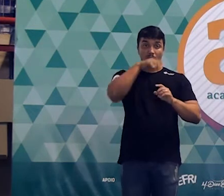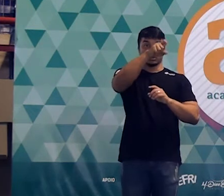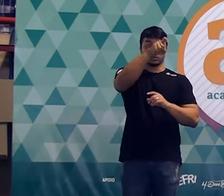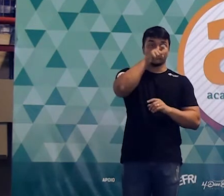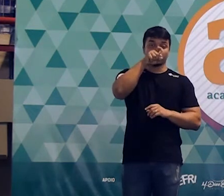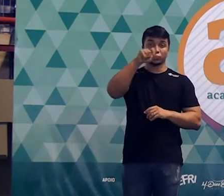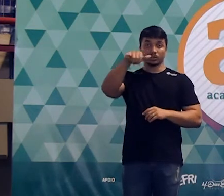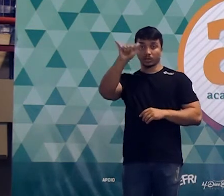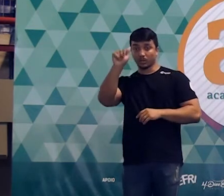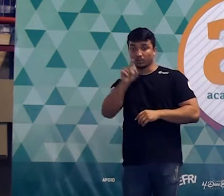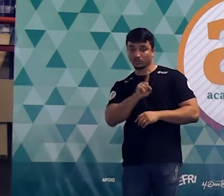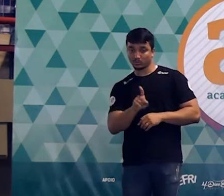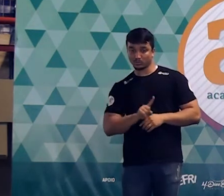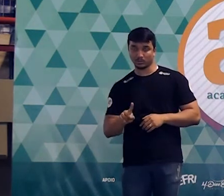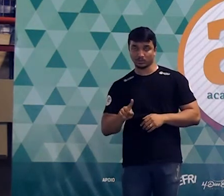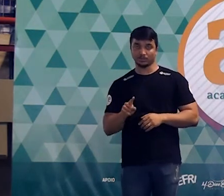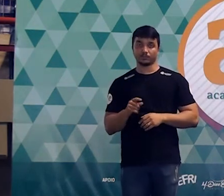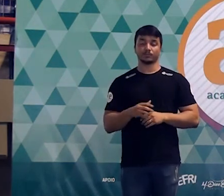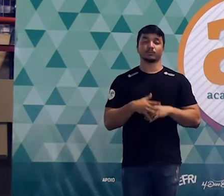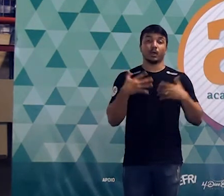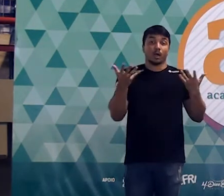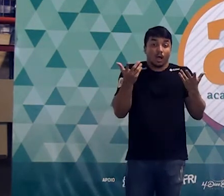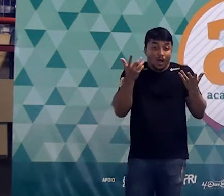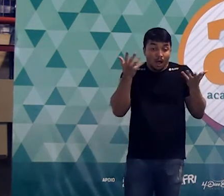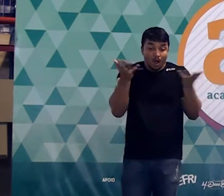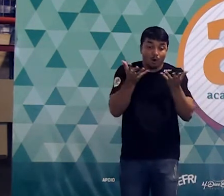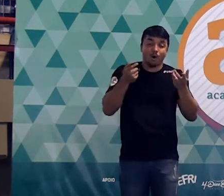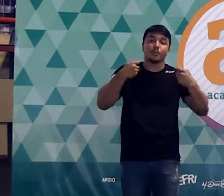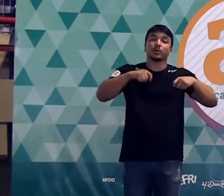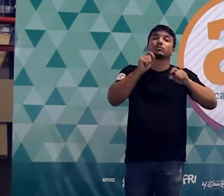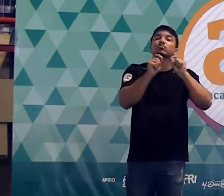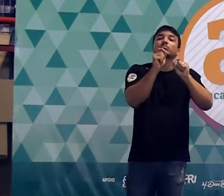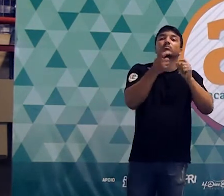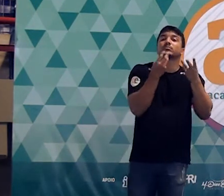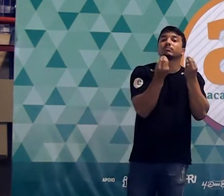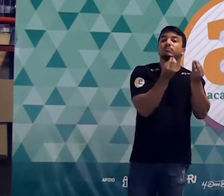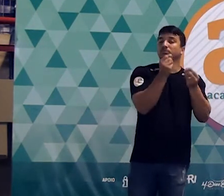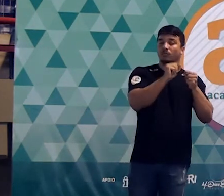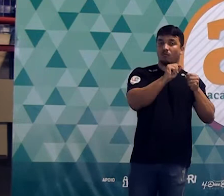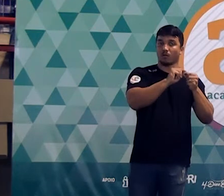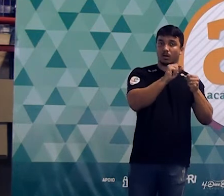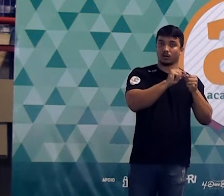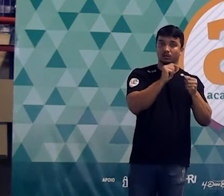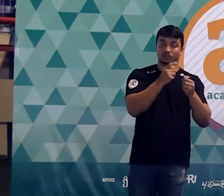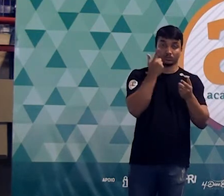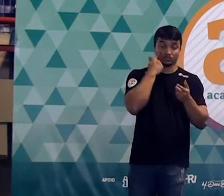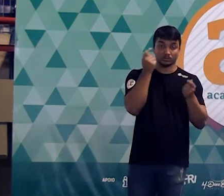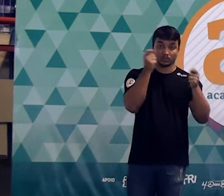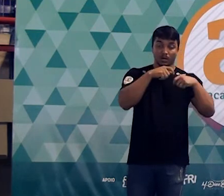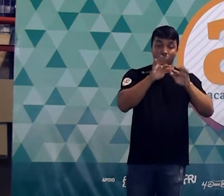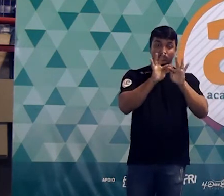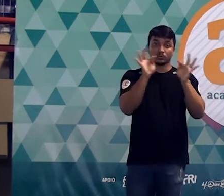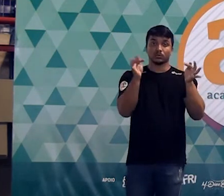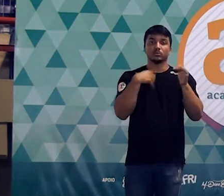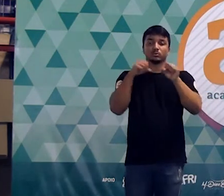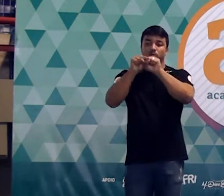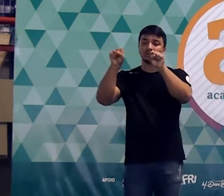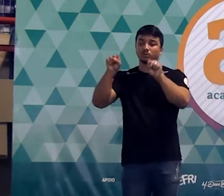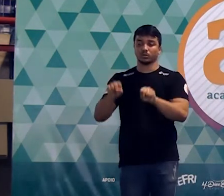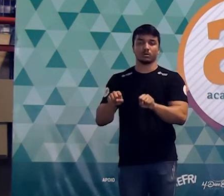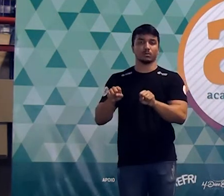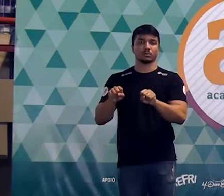outra com raio y outra com raio z agora o que é que a gente pode fazer? agora a gente pode efetuar um sistema